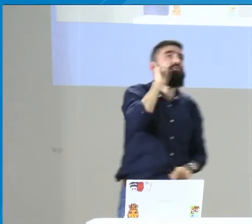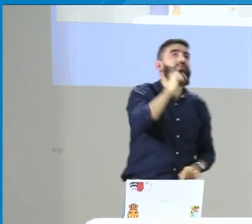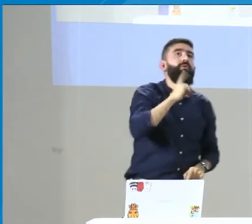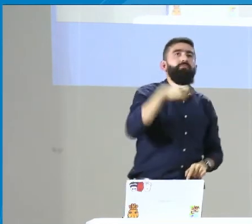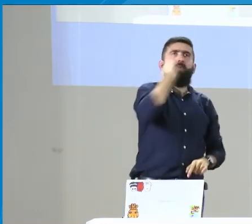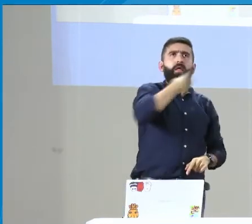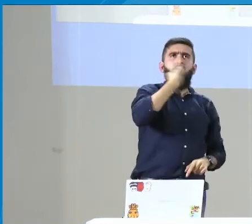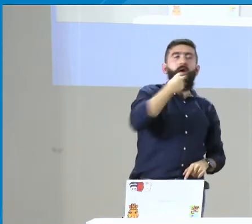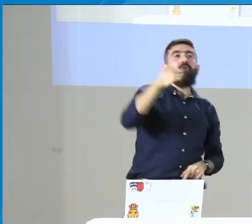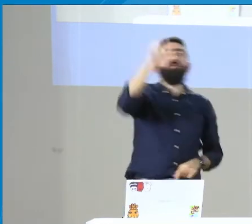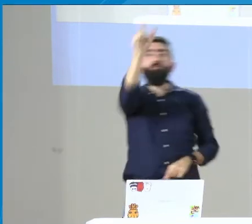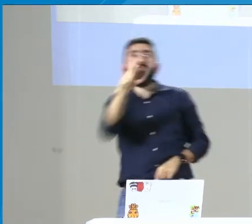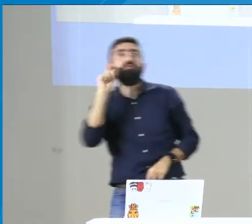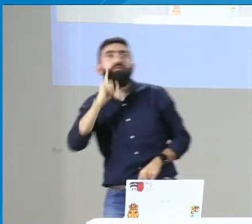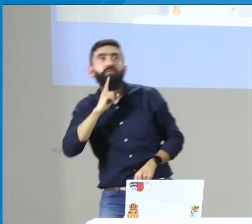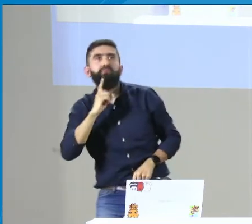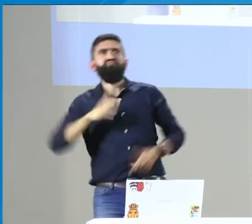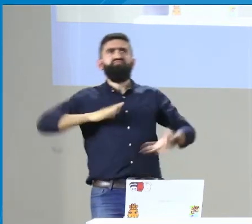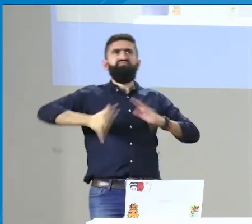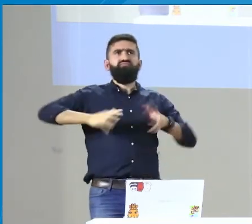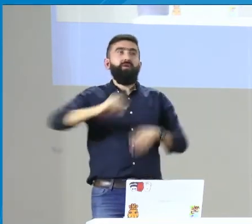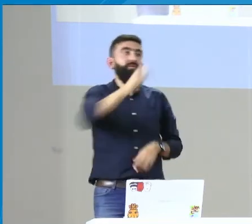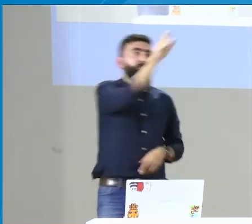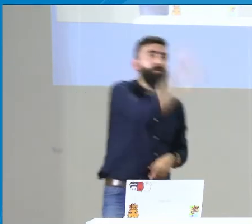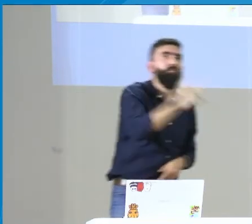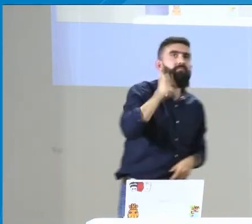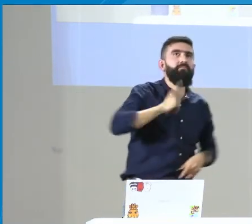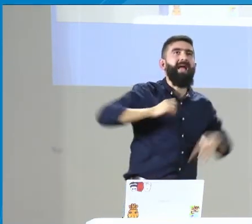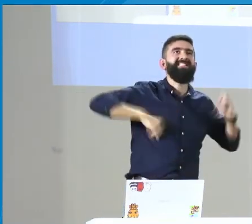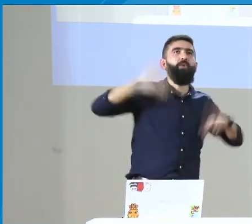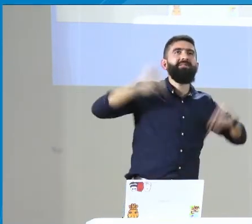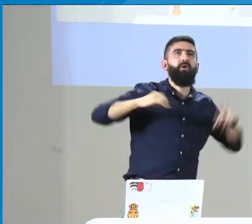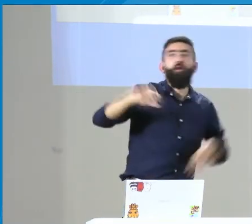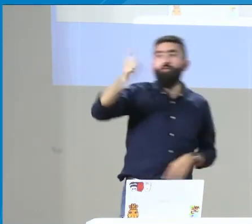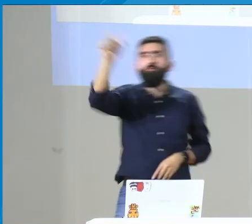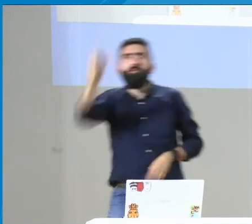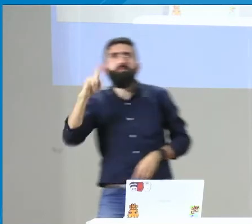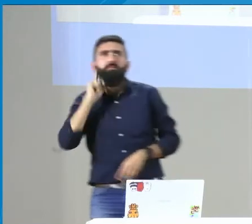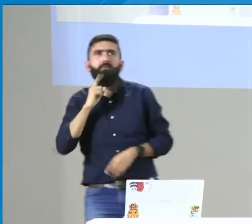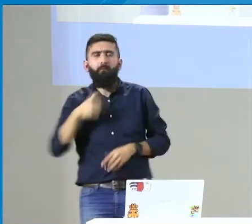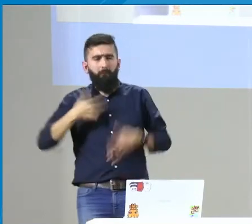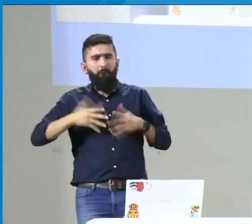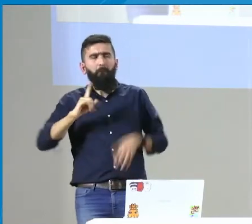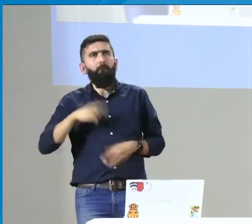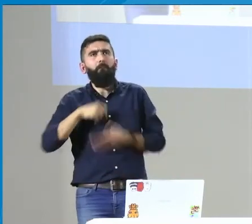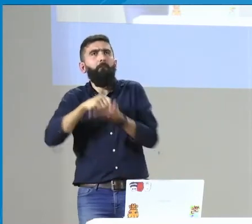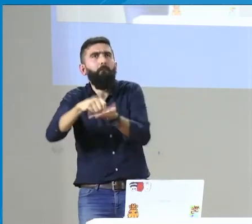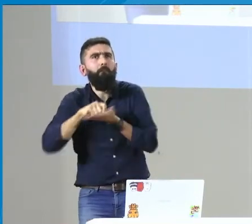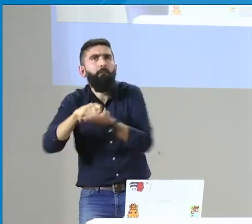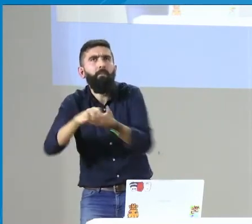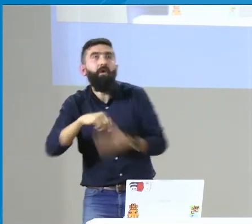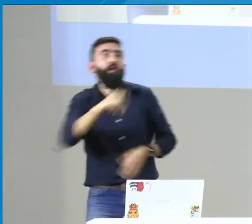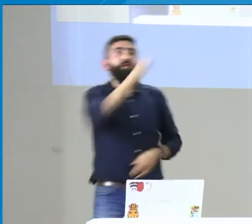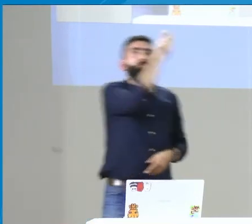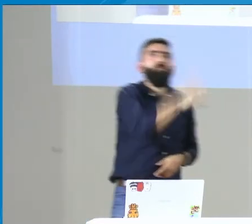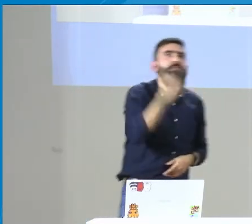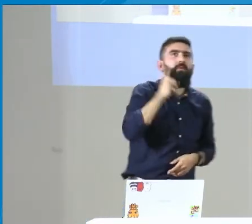Posteriormente, vemos que tenemos un inconveniente en que, como lo habíamos mencionado, la diversidad lingüística que tiene la comunidad sorda. Tenemos códigos